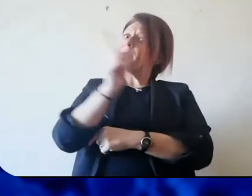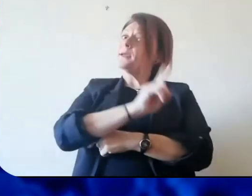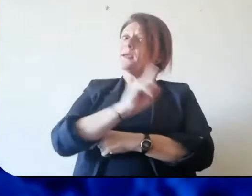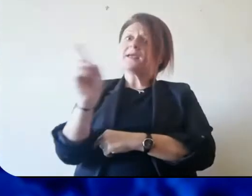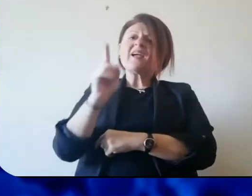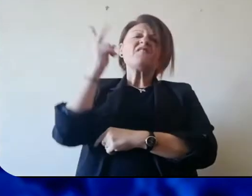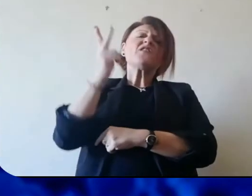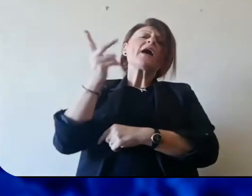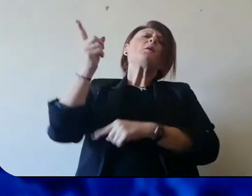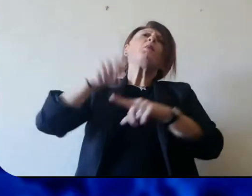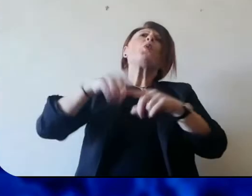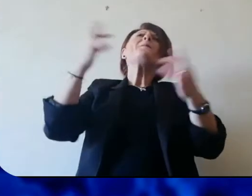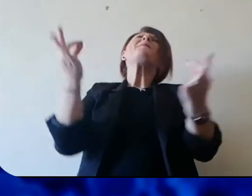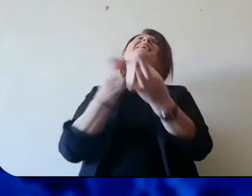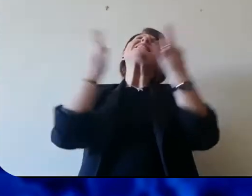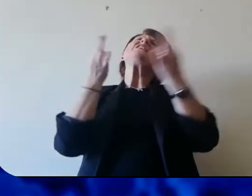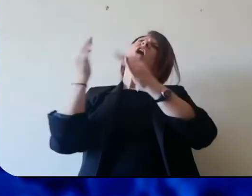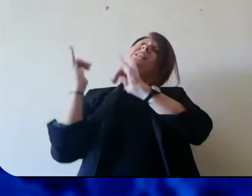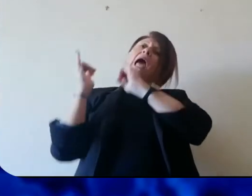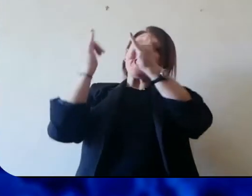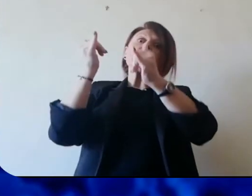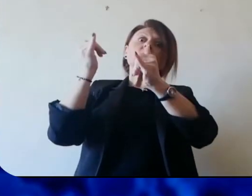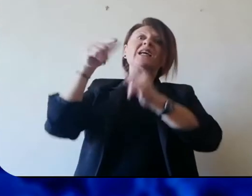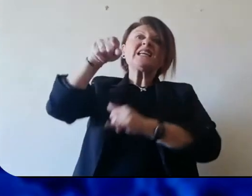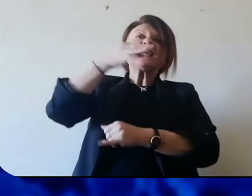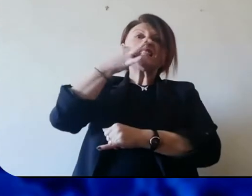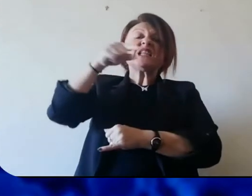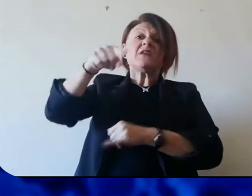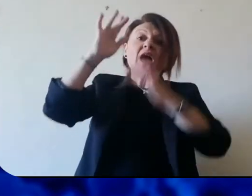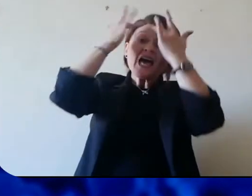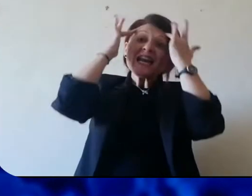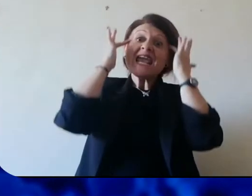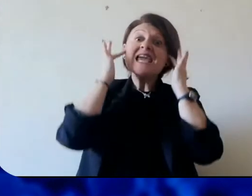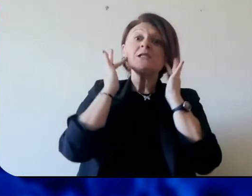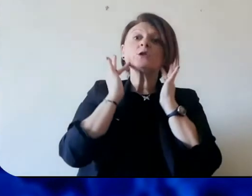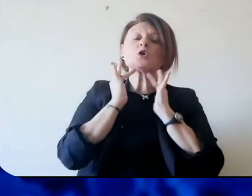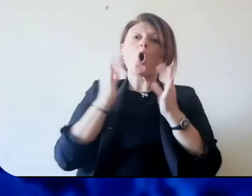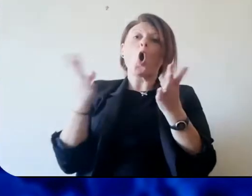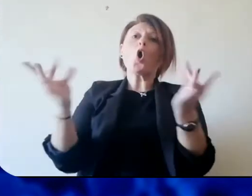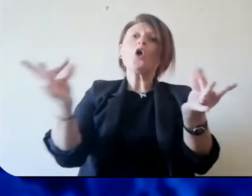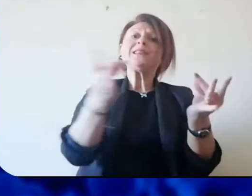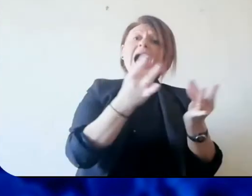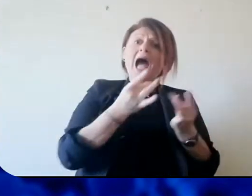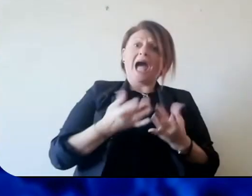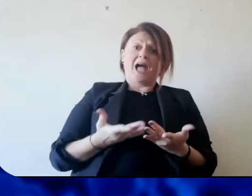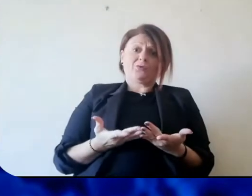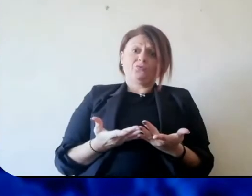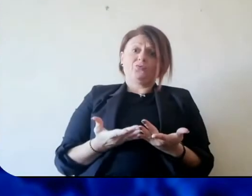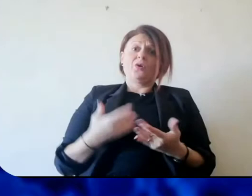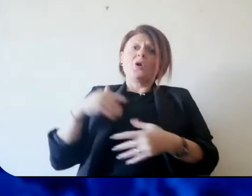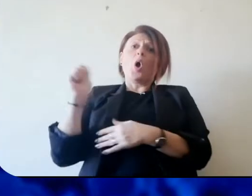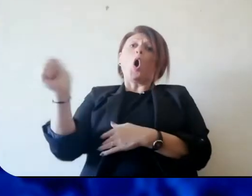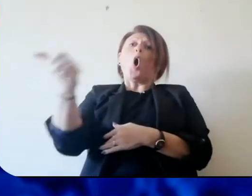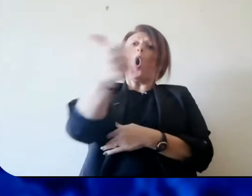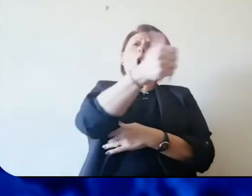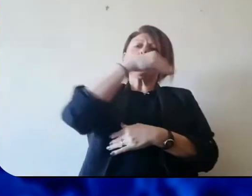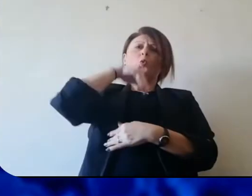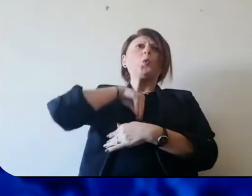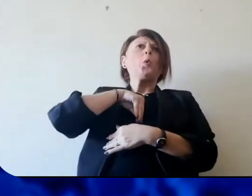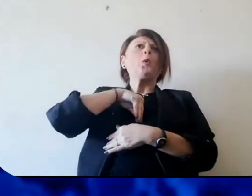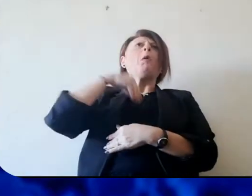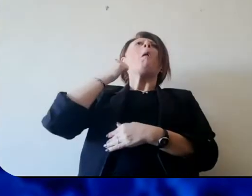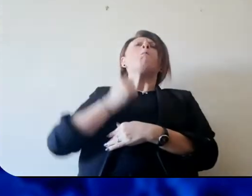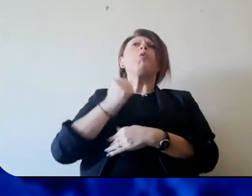uscendo di casa, anche andare a fare una passeggiata vicino casa, può rappresentare un rischio di contagio. Nessuno di noi è